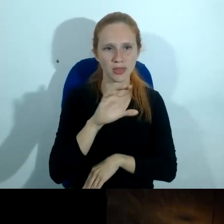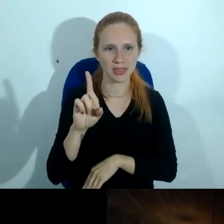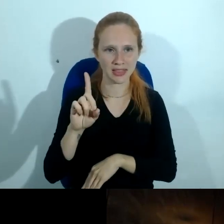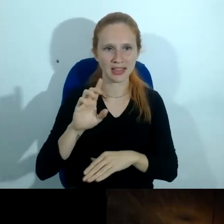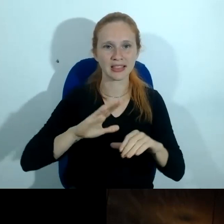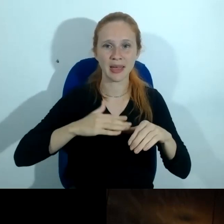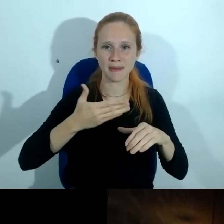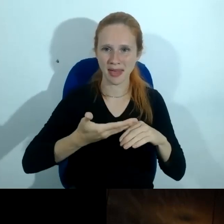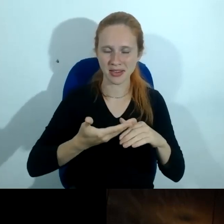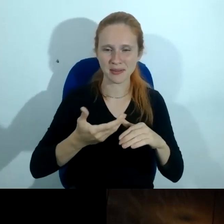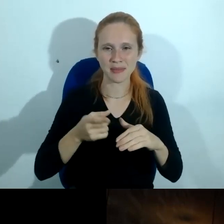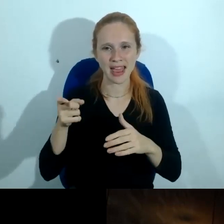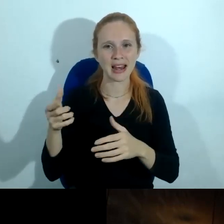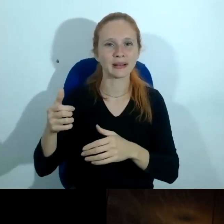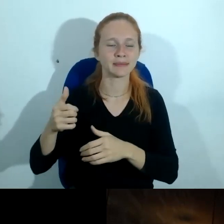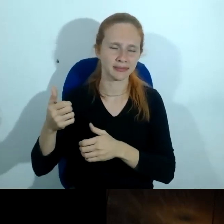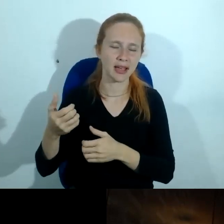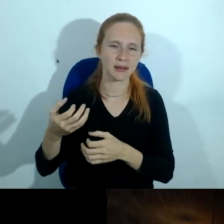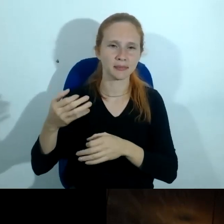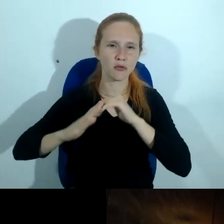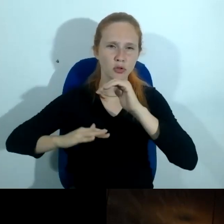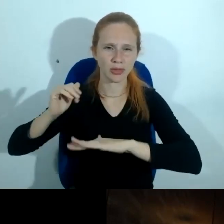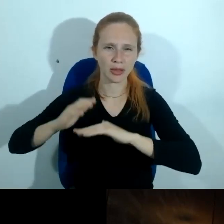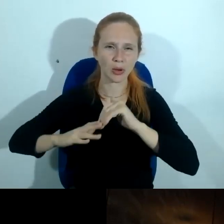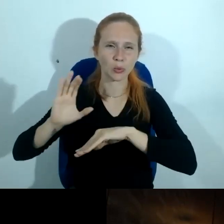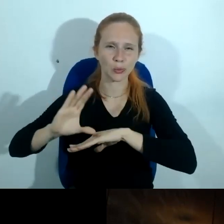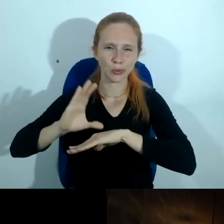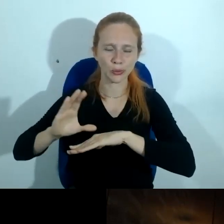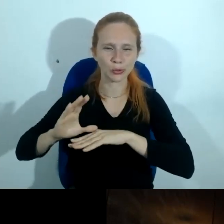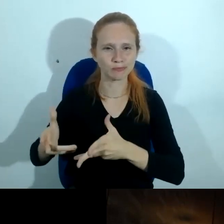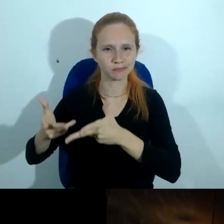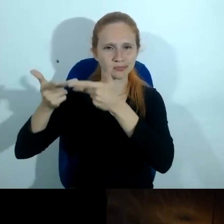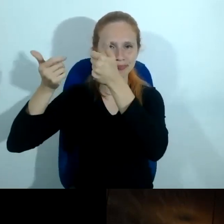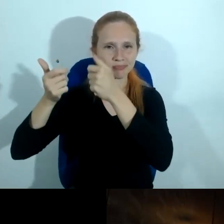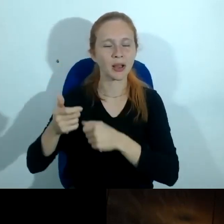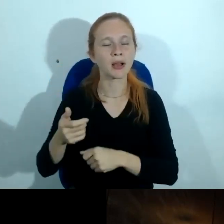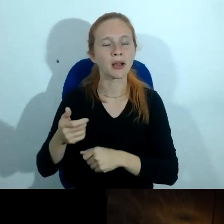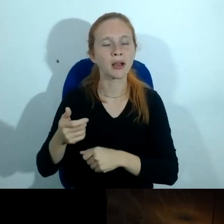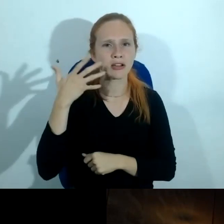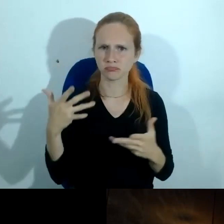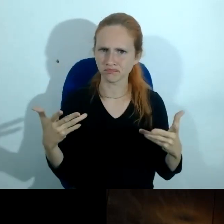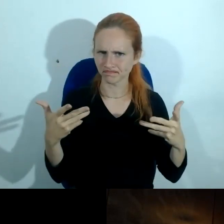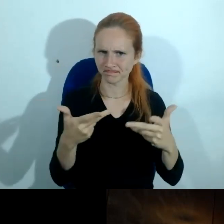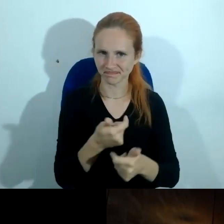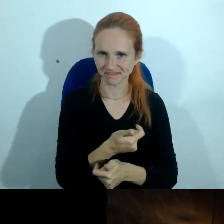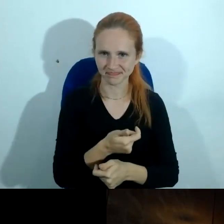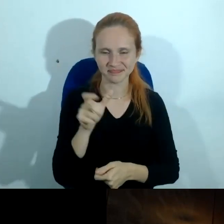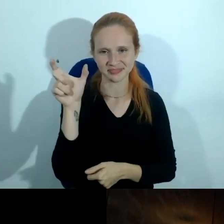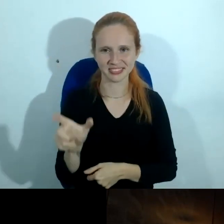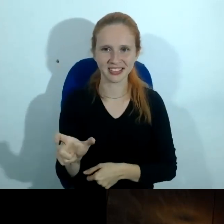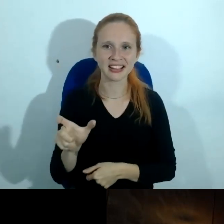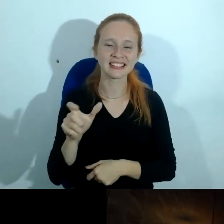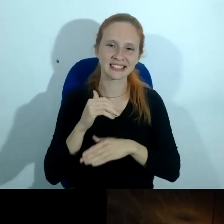aperfeiçoamento fez uma palestra também fantástica e não é à toa que está lá na subsecretaria de